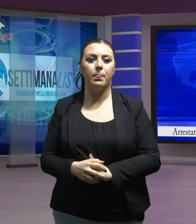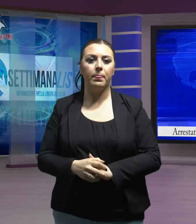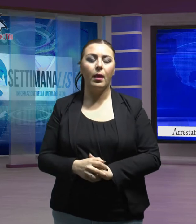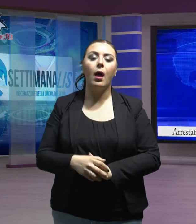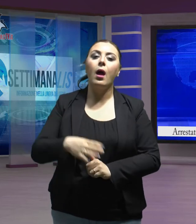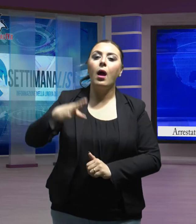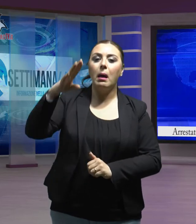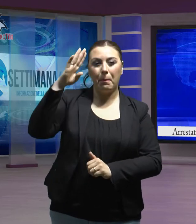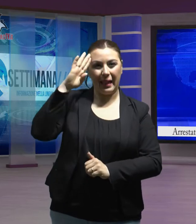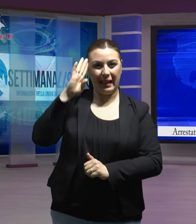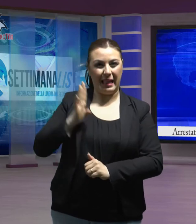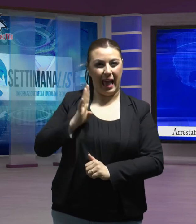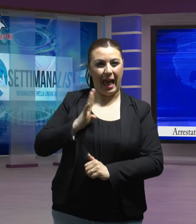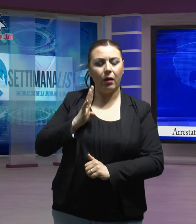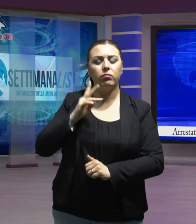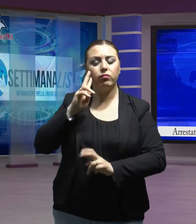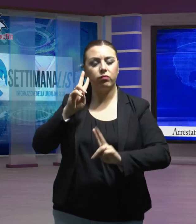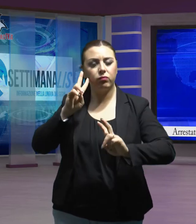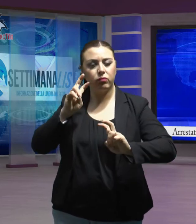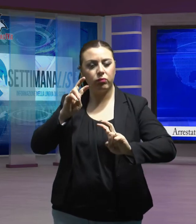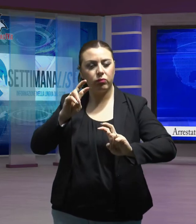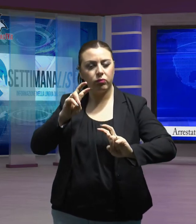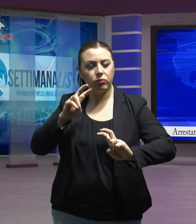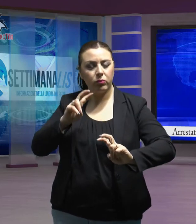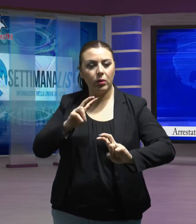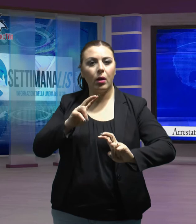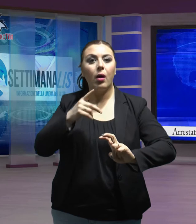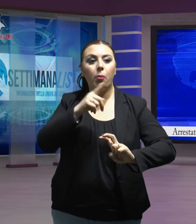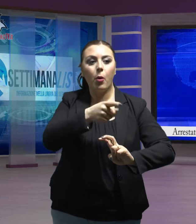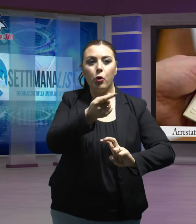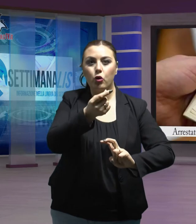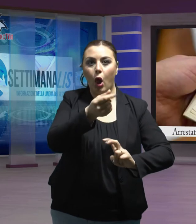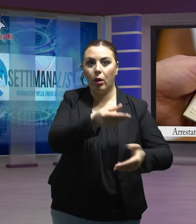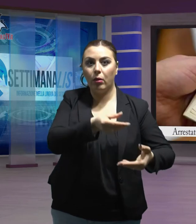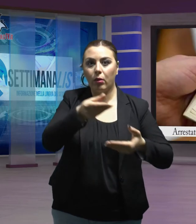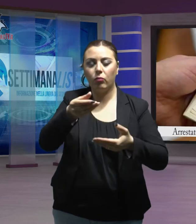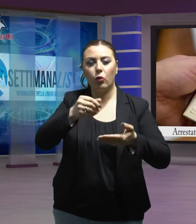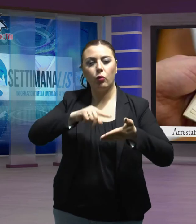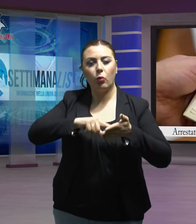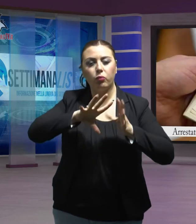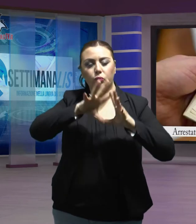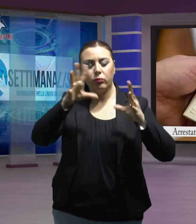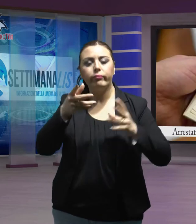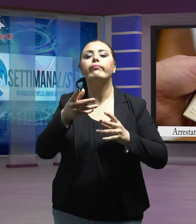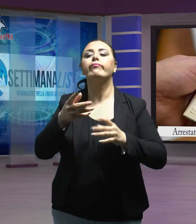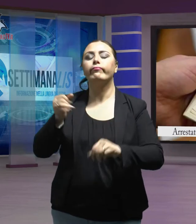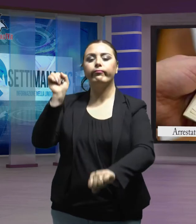documentato la consegna di una parte di denaro, hanno arrestato il dipendente